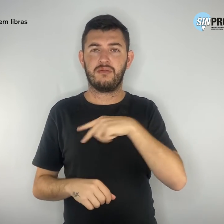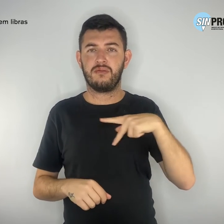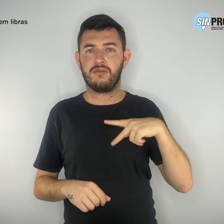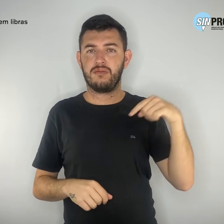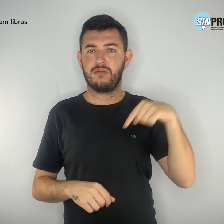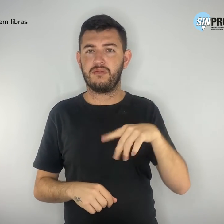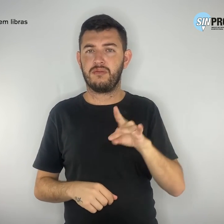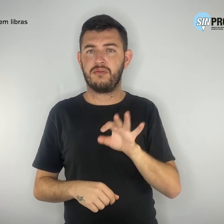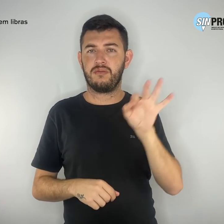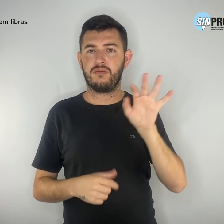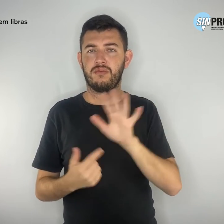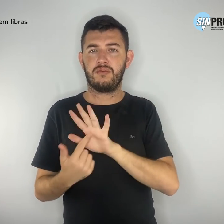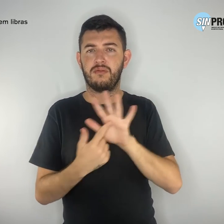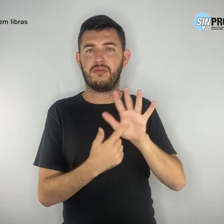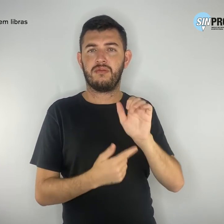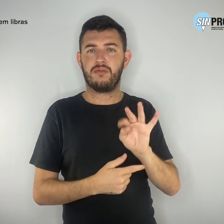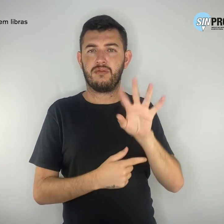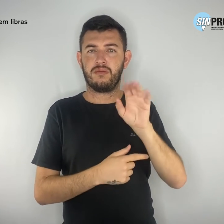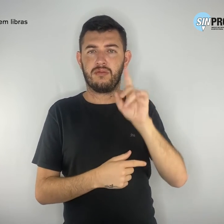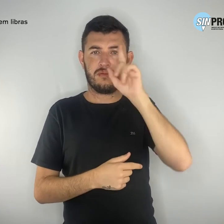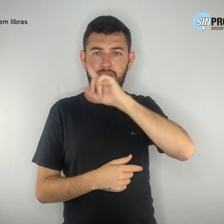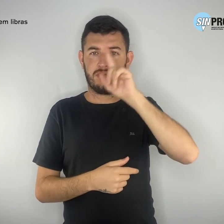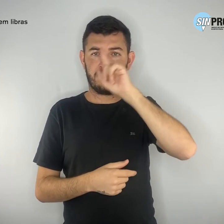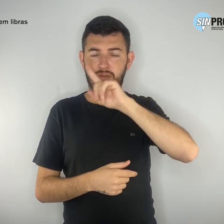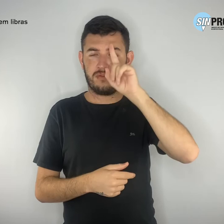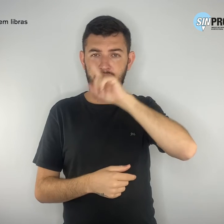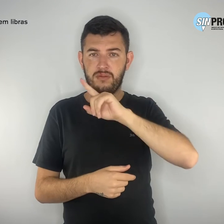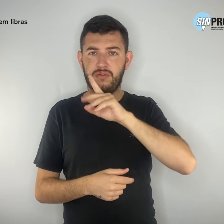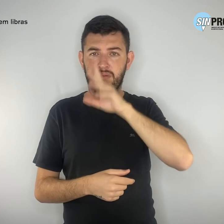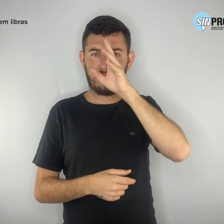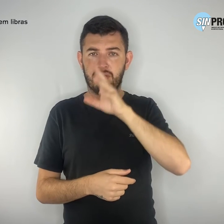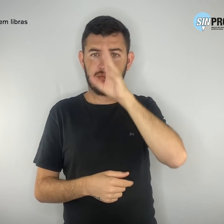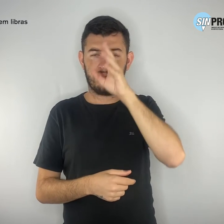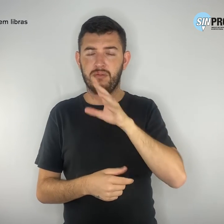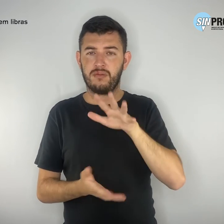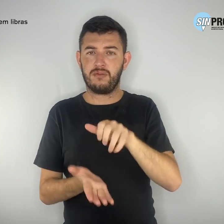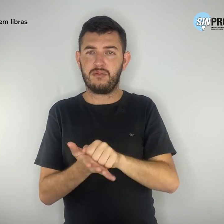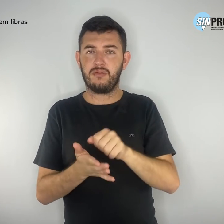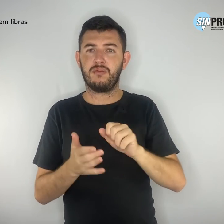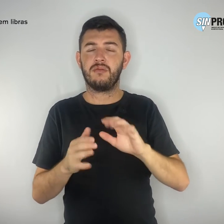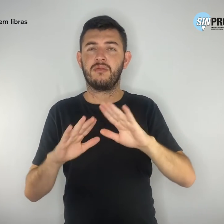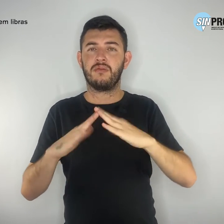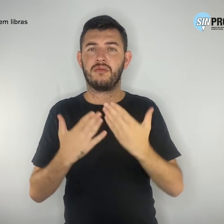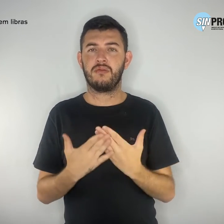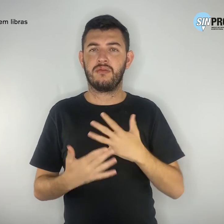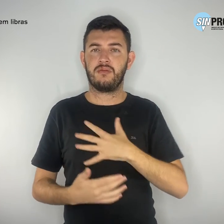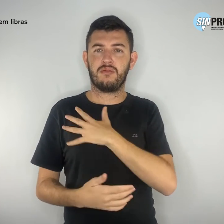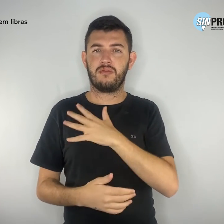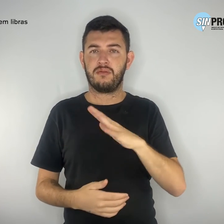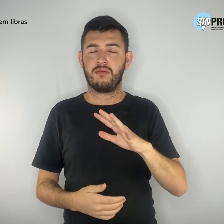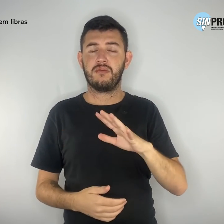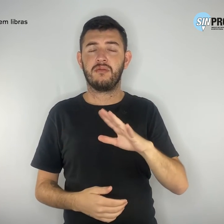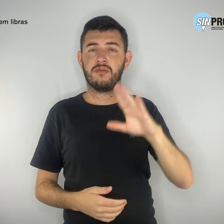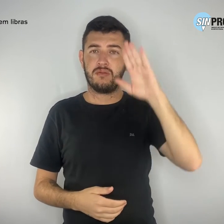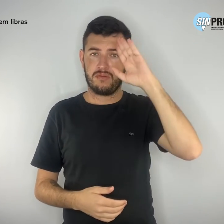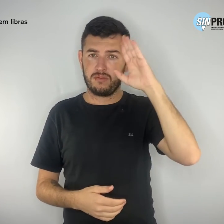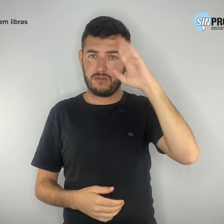de atos infracionais registrados nessas unidades dobrou nos três primeiros anos do governo